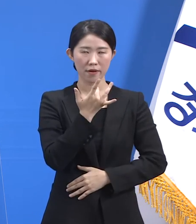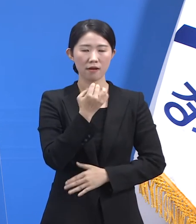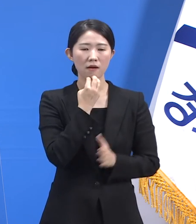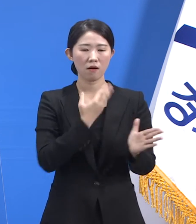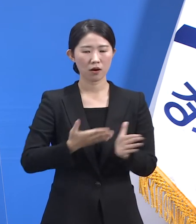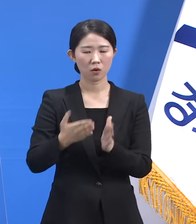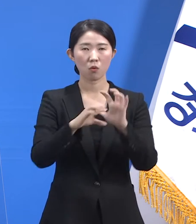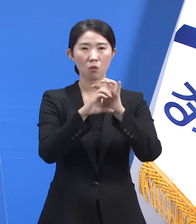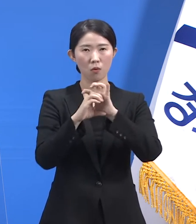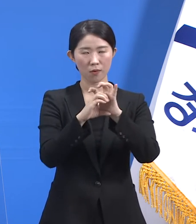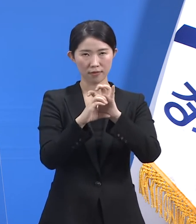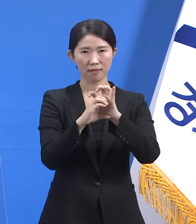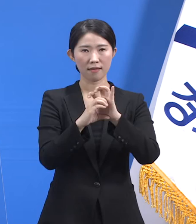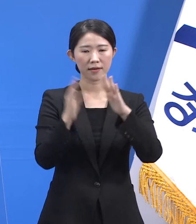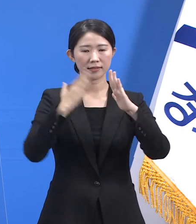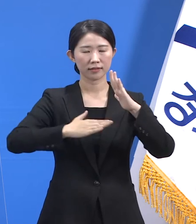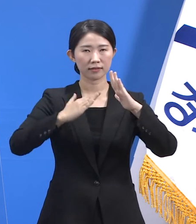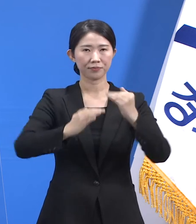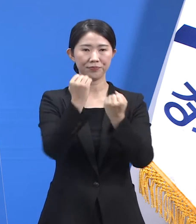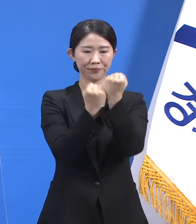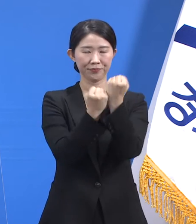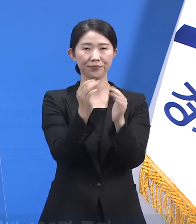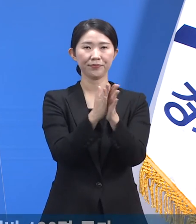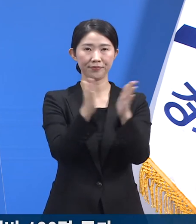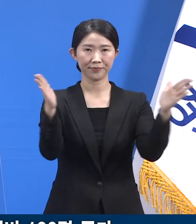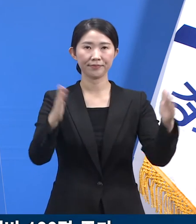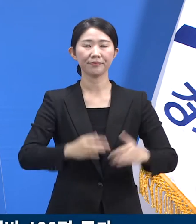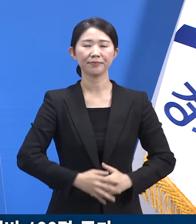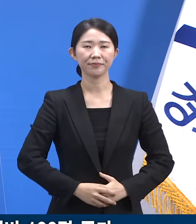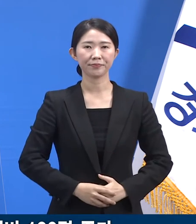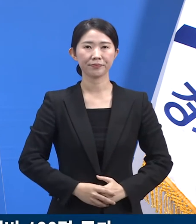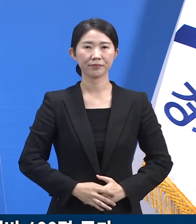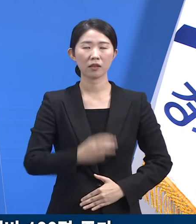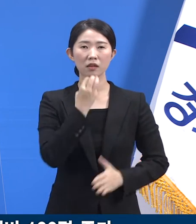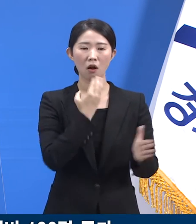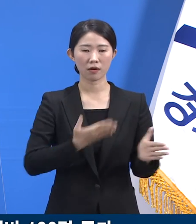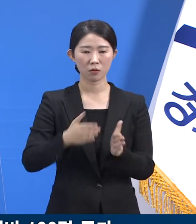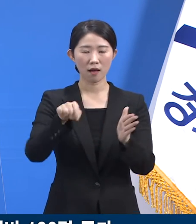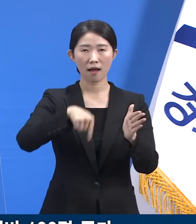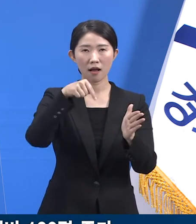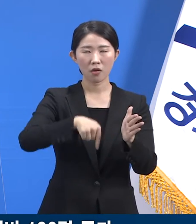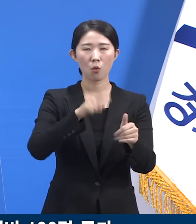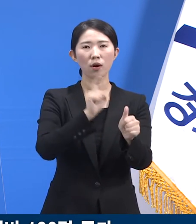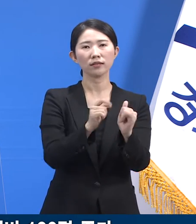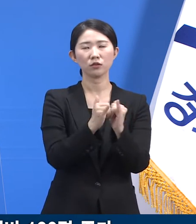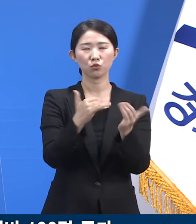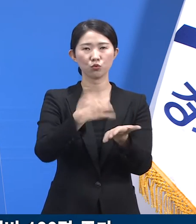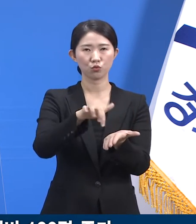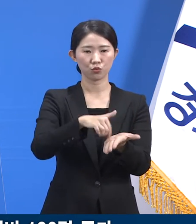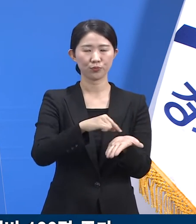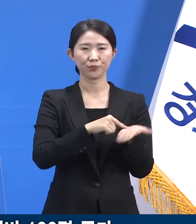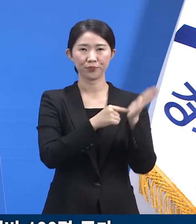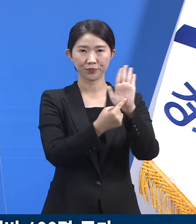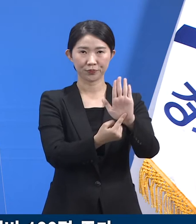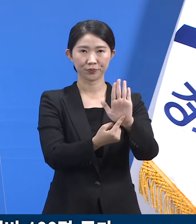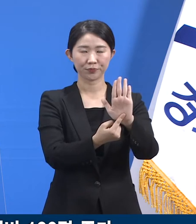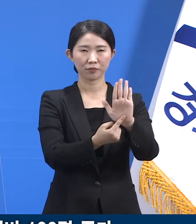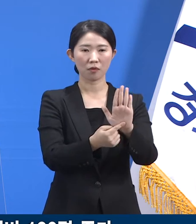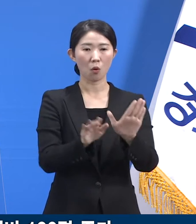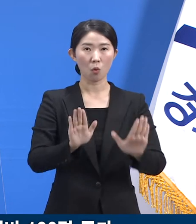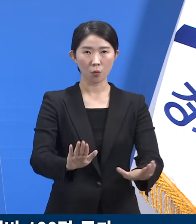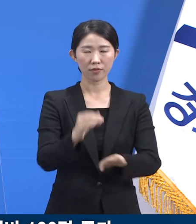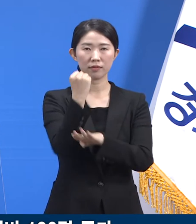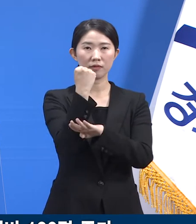대응관리원 정례 기자회견을 시작하겠습니다. 경기도의 확진자 발생 현황입니다. 5월 25일